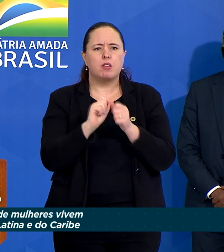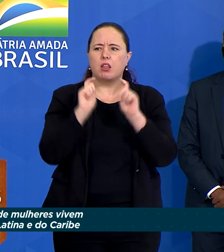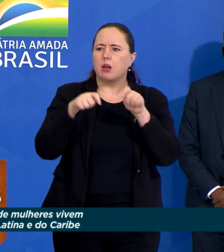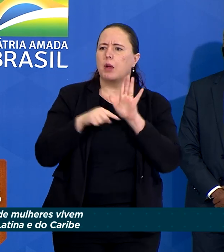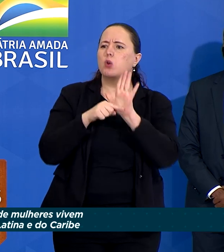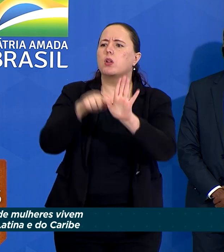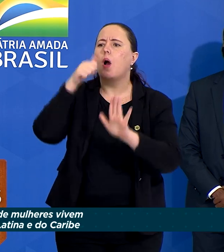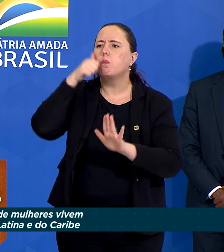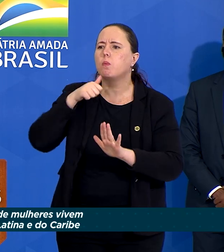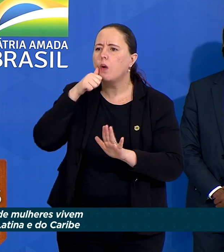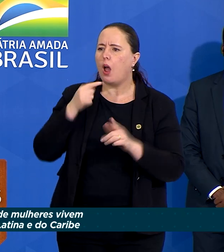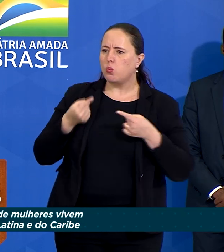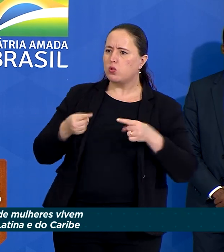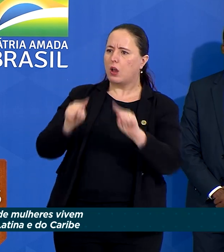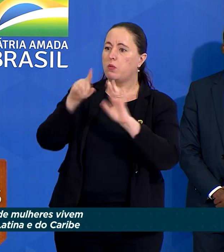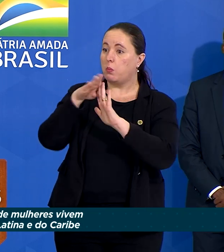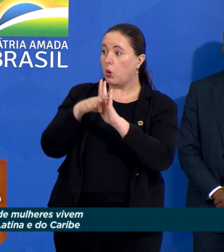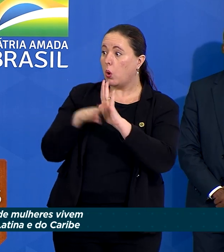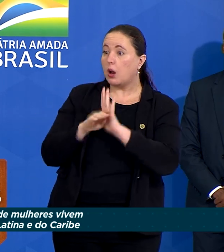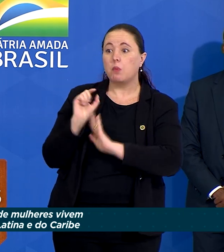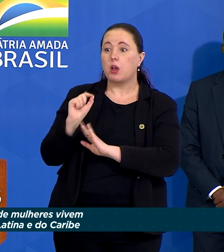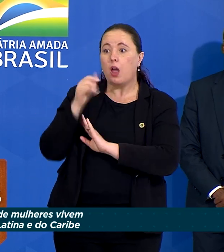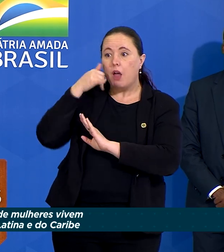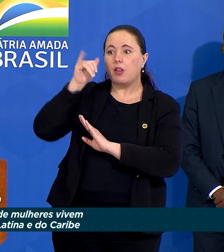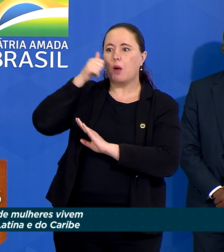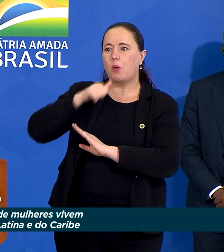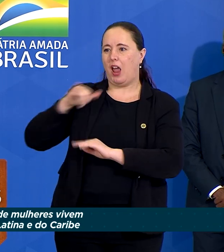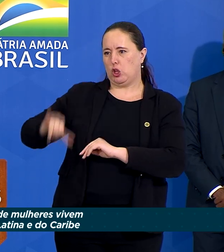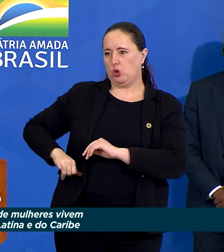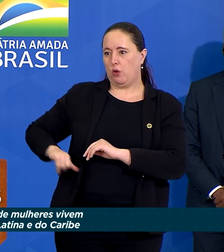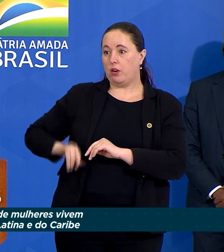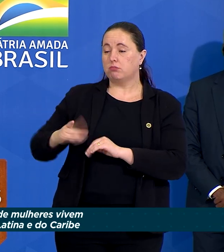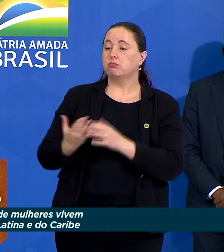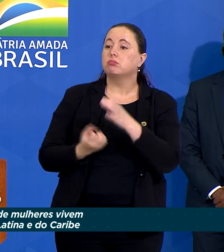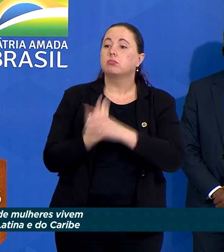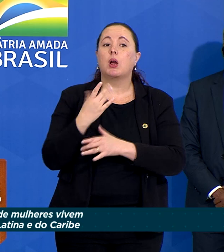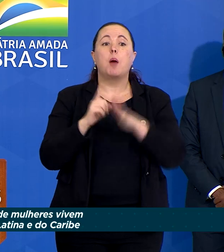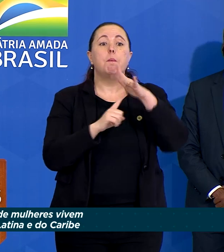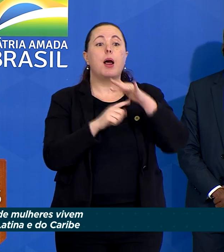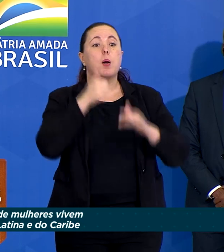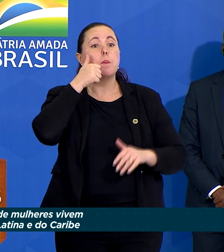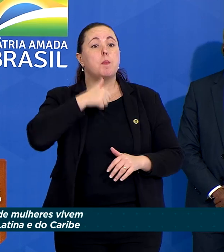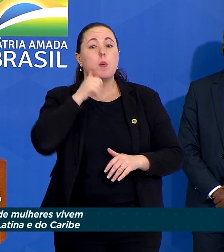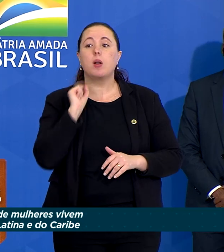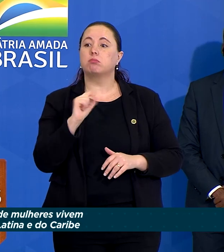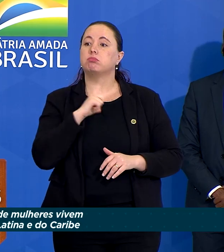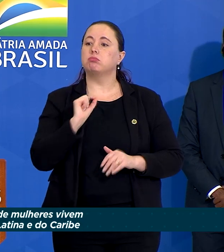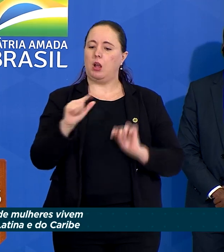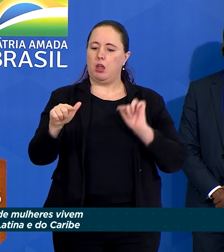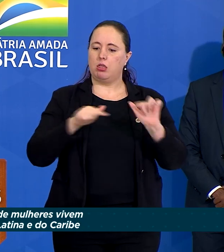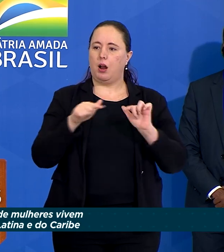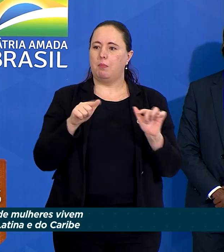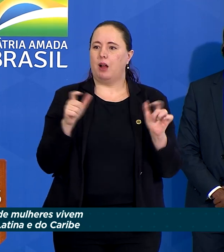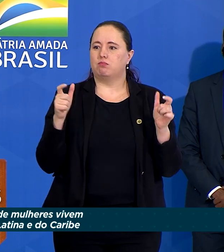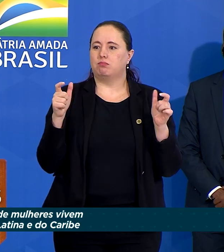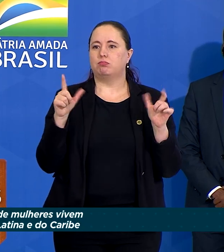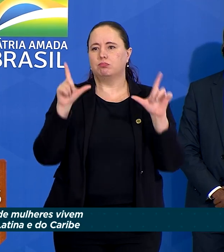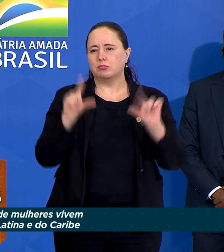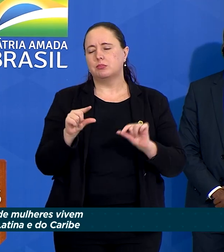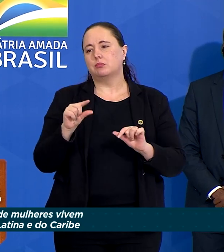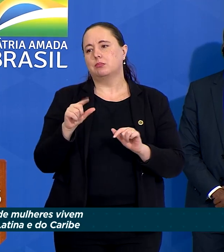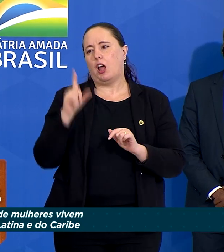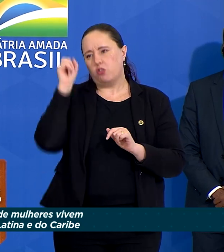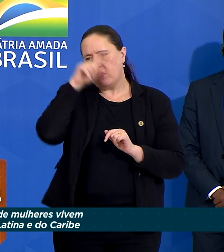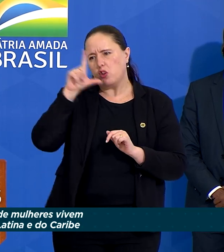um programa, um desafio, para que inventem uma máquina, para que essas mulheres tenham um trabalho menos árduo,